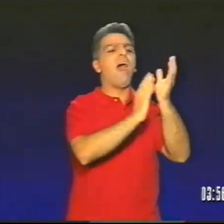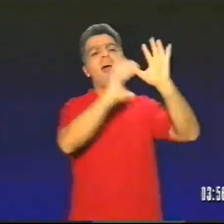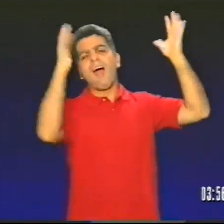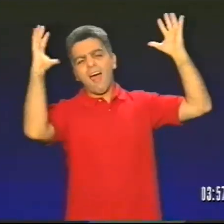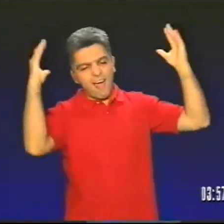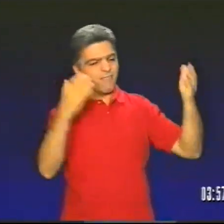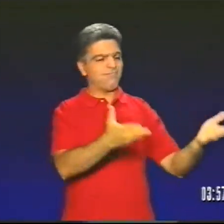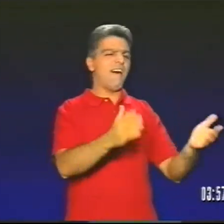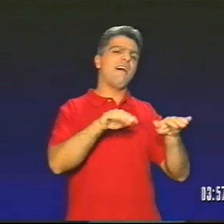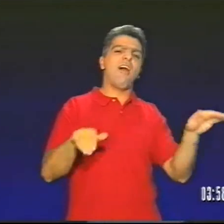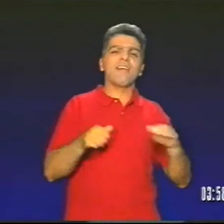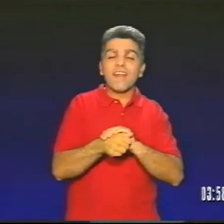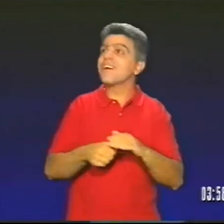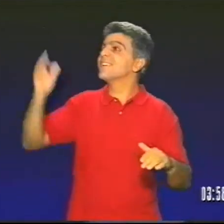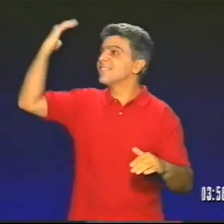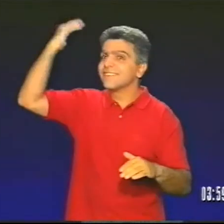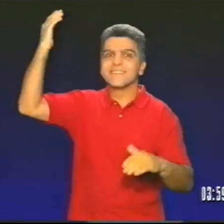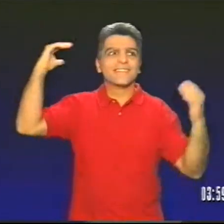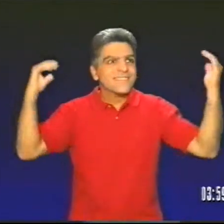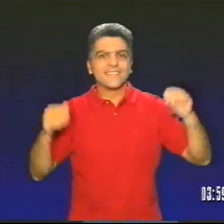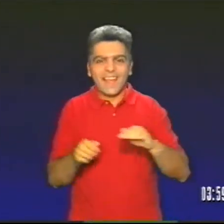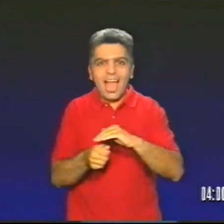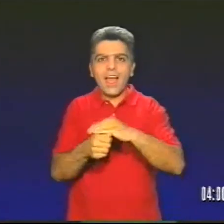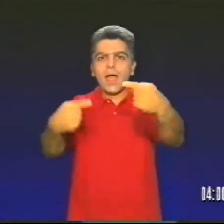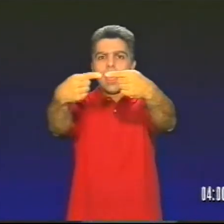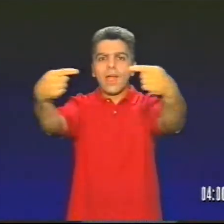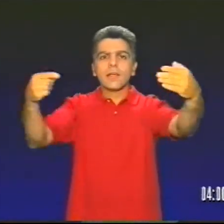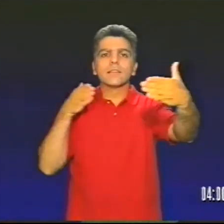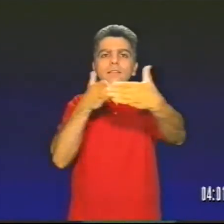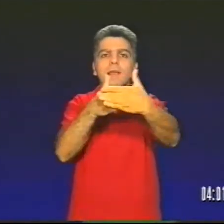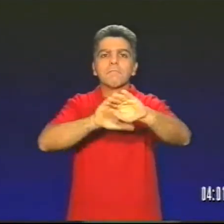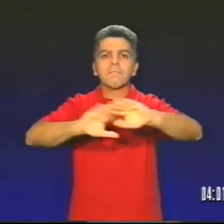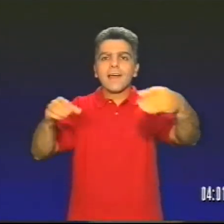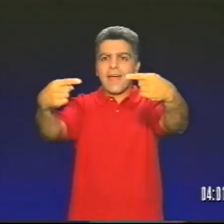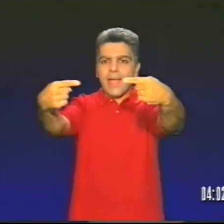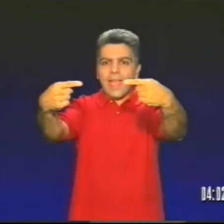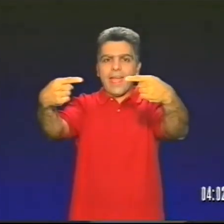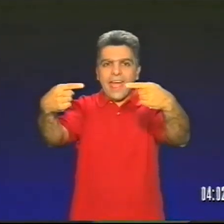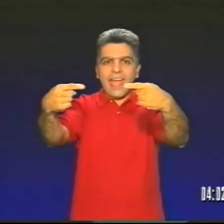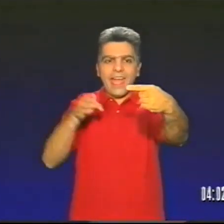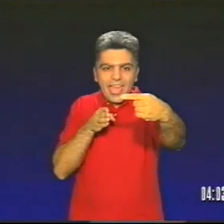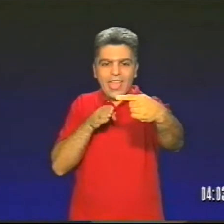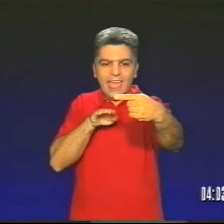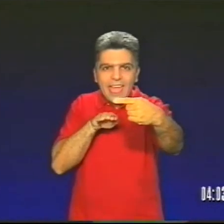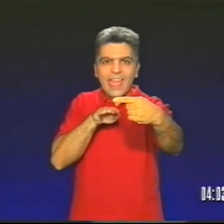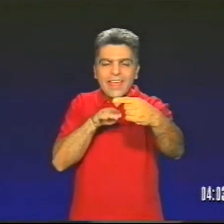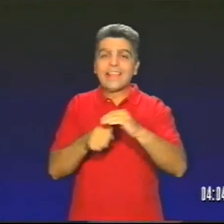ζώα τότε είπαν μπράβο Μπράβο στη χελώνα που κέρδισε Ευχαριστώ, ευχαριστώ φώναζε η χελώνα Και έφτανε στον ύμα του τερματισμού